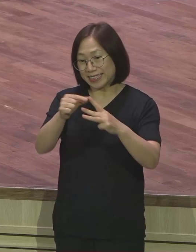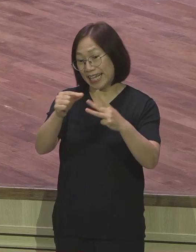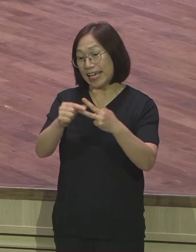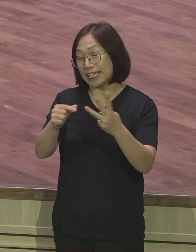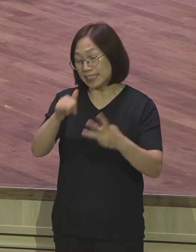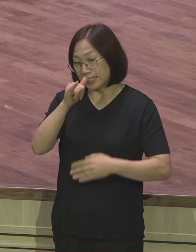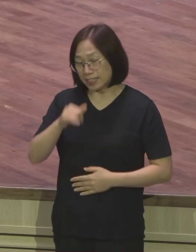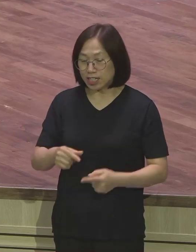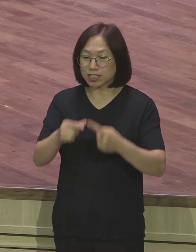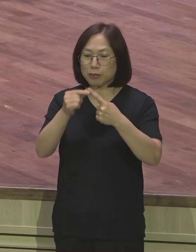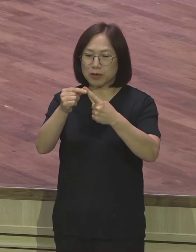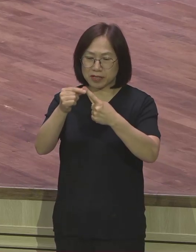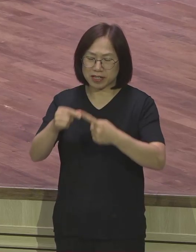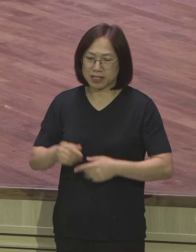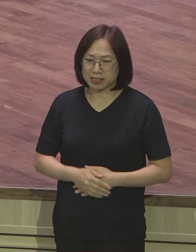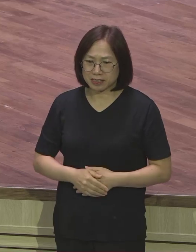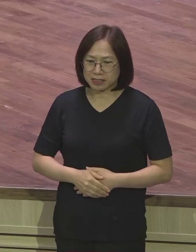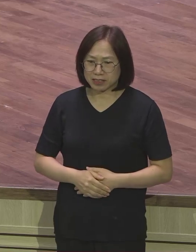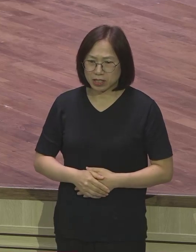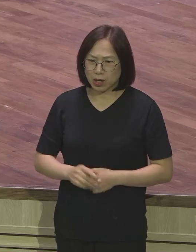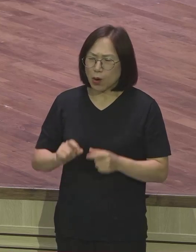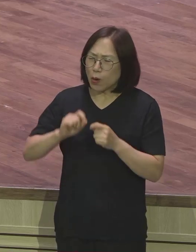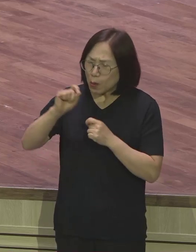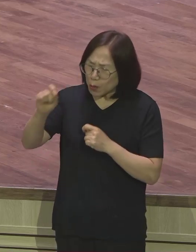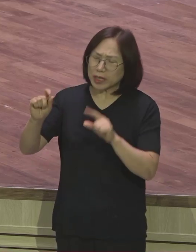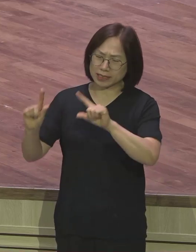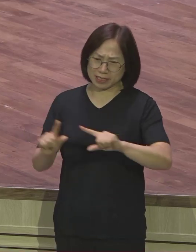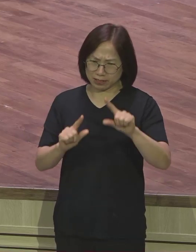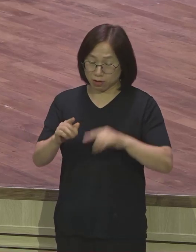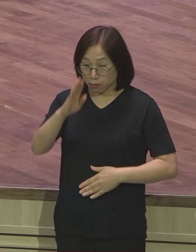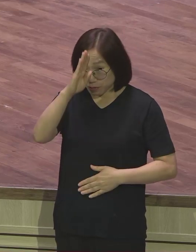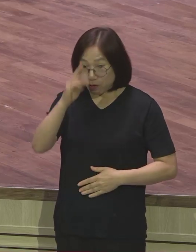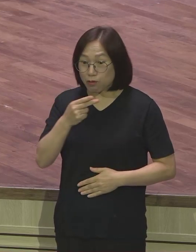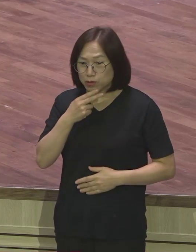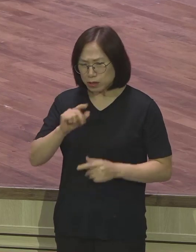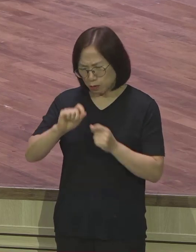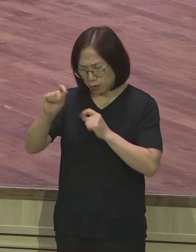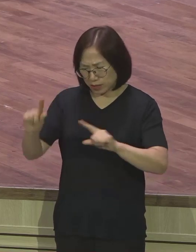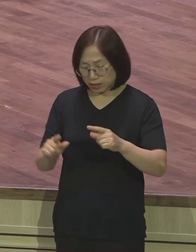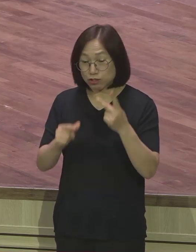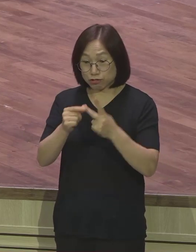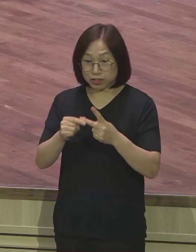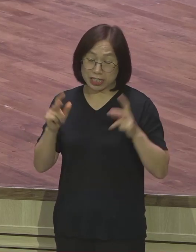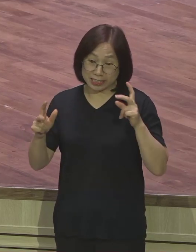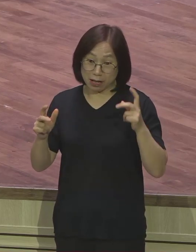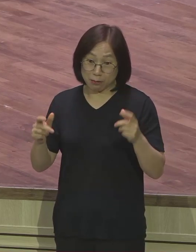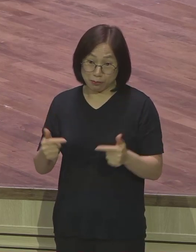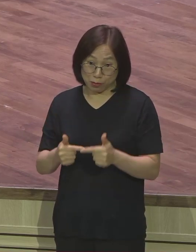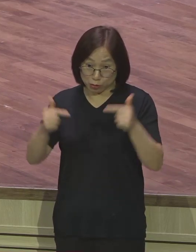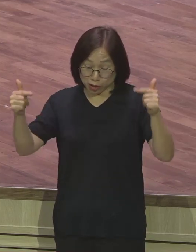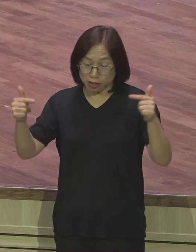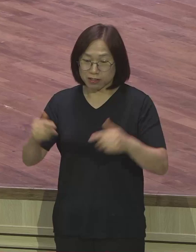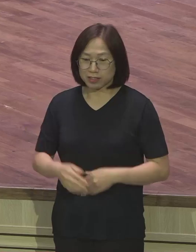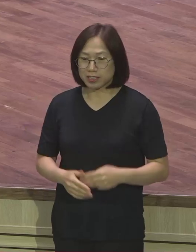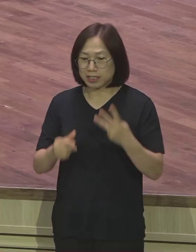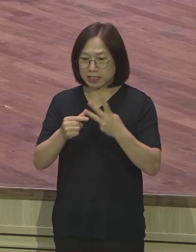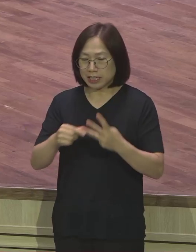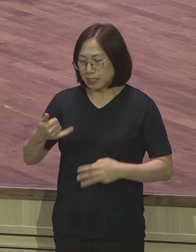첫째 뭐냐. 장수무병 둘째 사업번창 셋째 자녀 잘되게